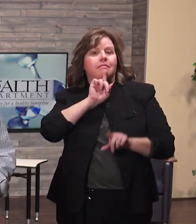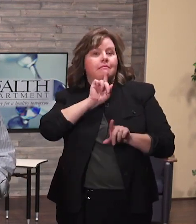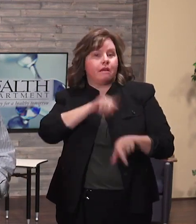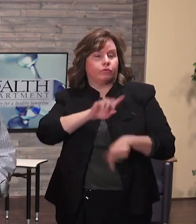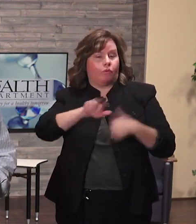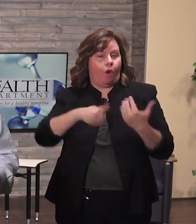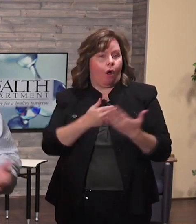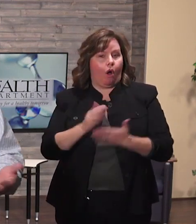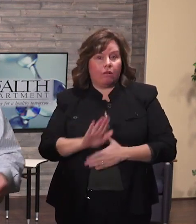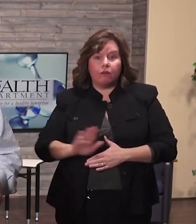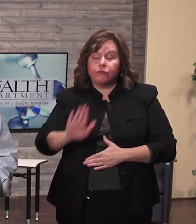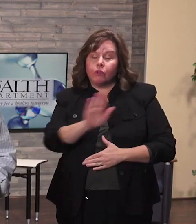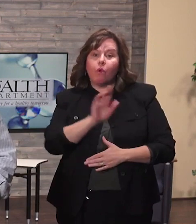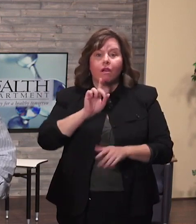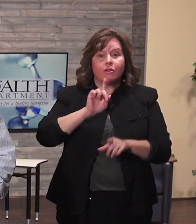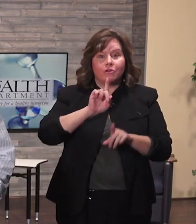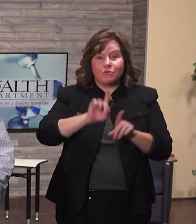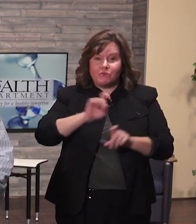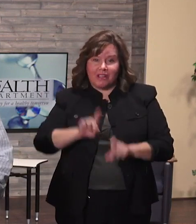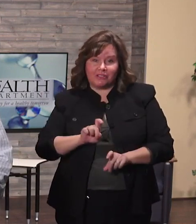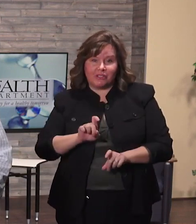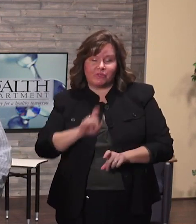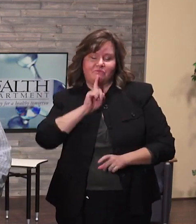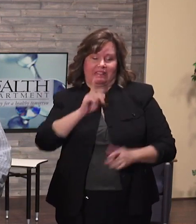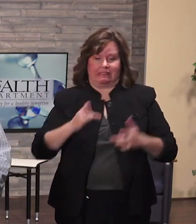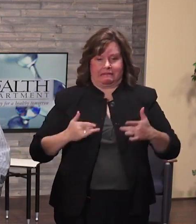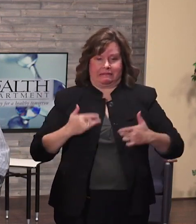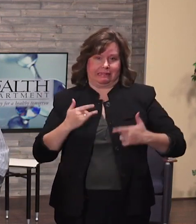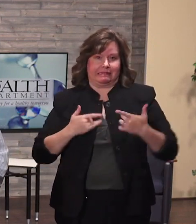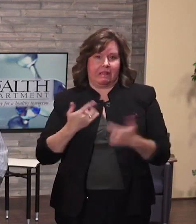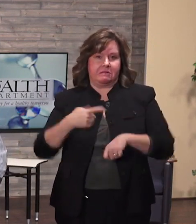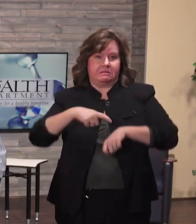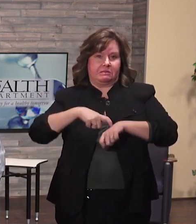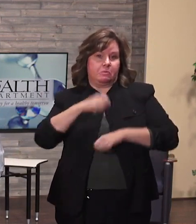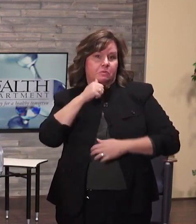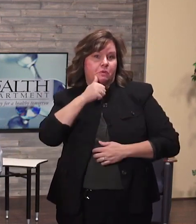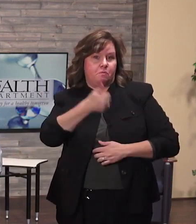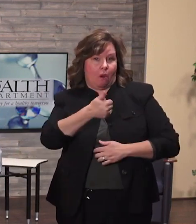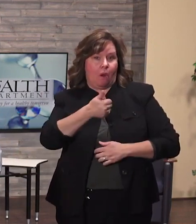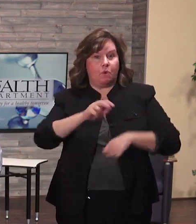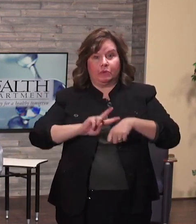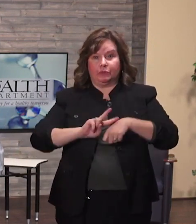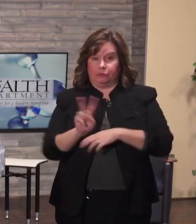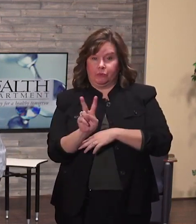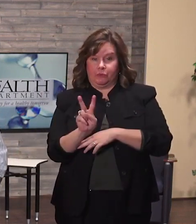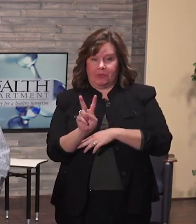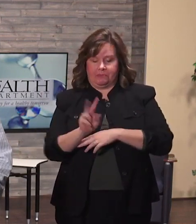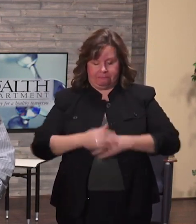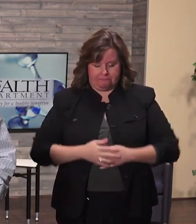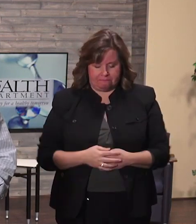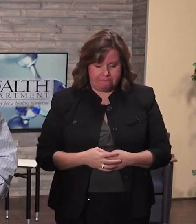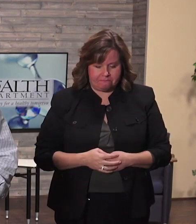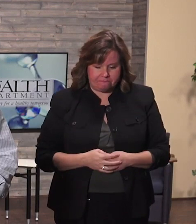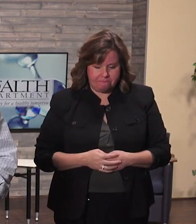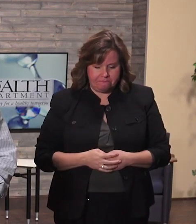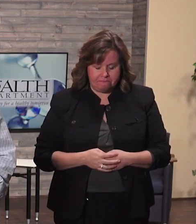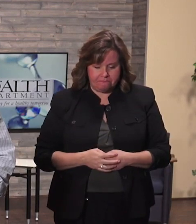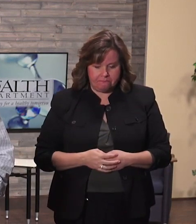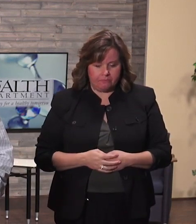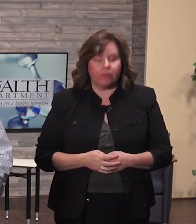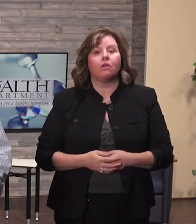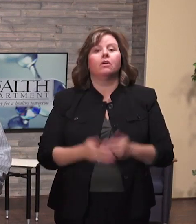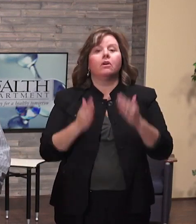ayuntamiento virtual en la sección de comentarios debajo de la transmisión en vivo. Debería ser muy interesante.